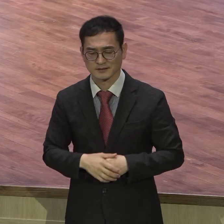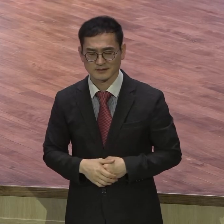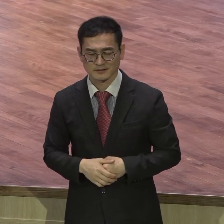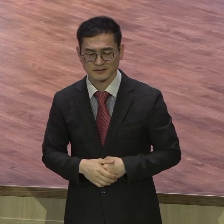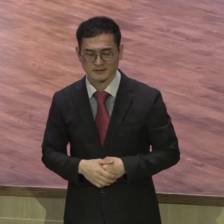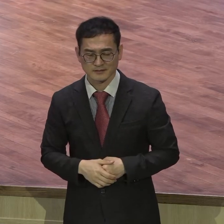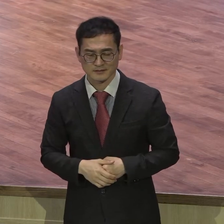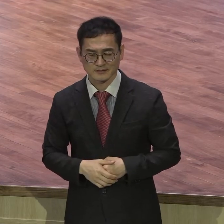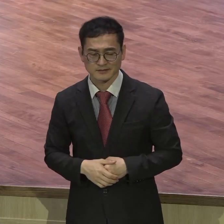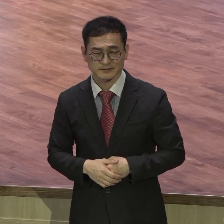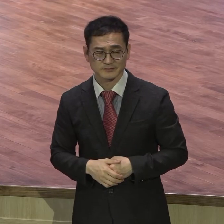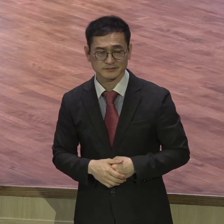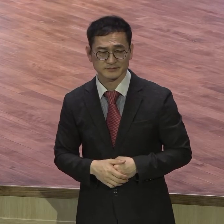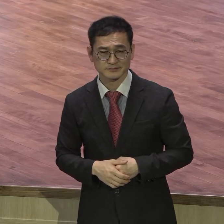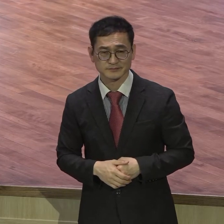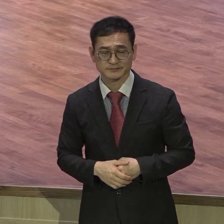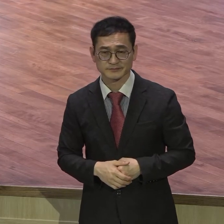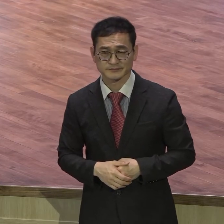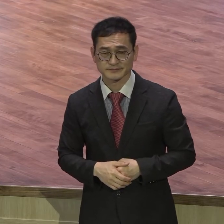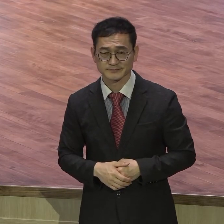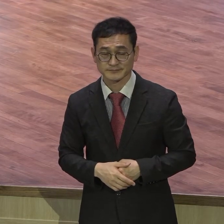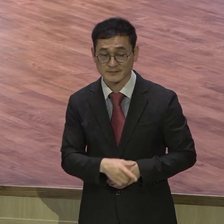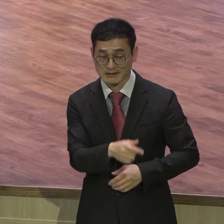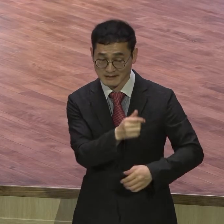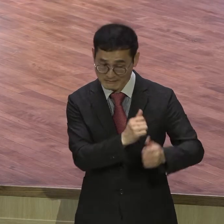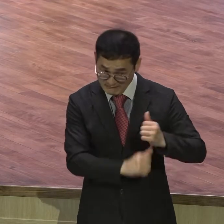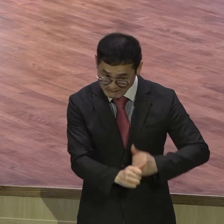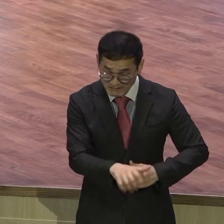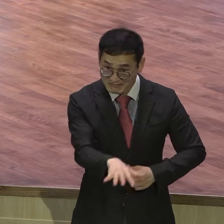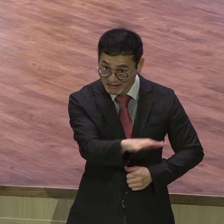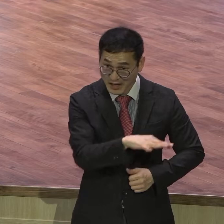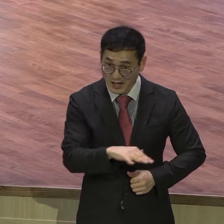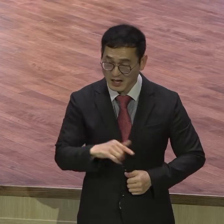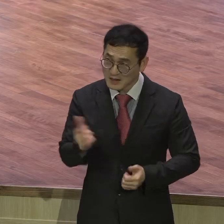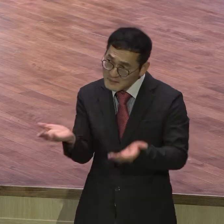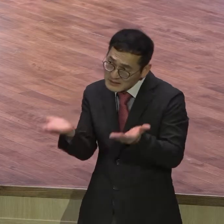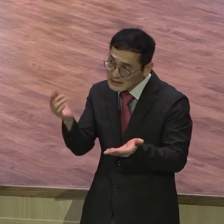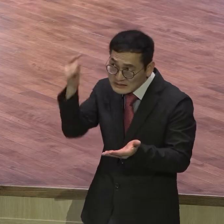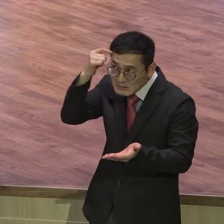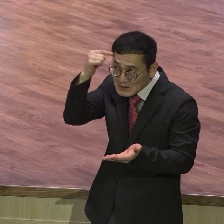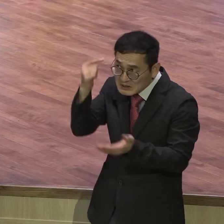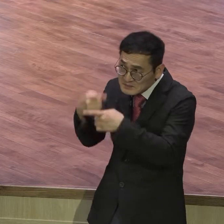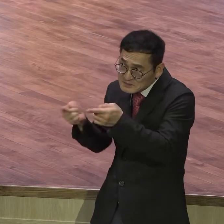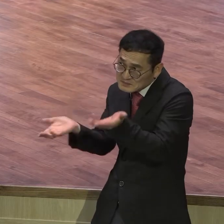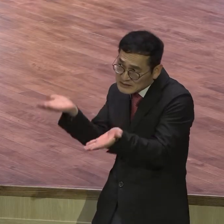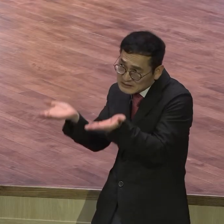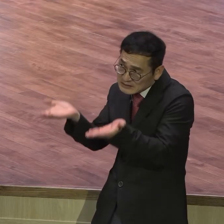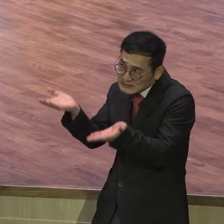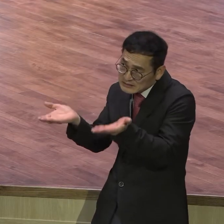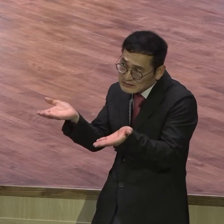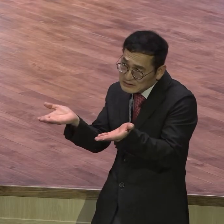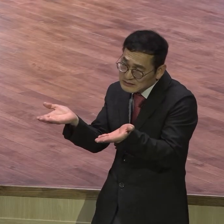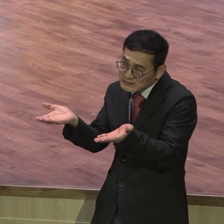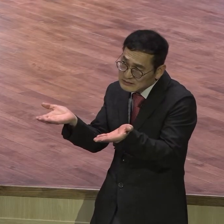완전한 믿음이 없었어요. 자기 머리 가지고 자꾸 말씀을 판단하기 때문에